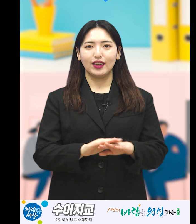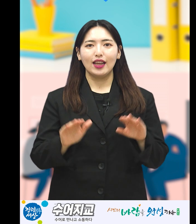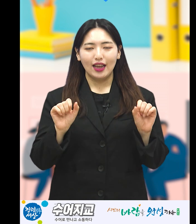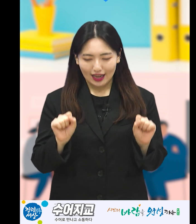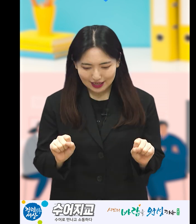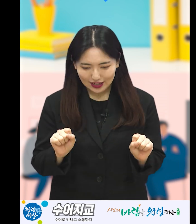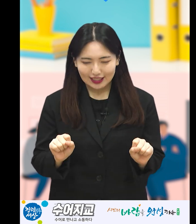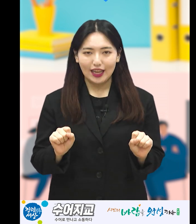안녕히 가세요.